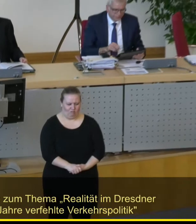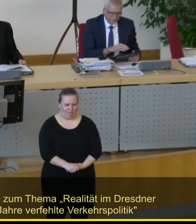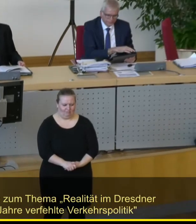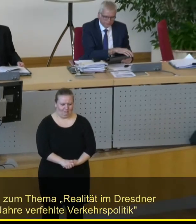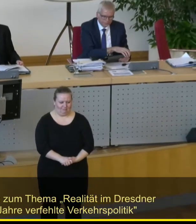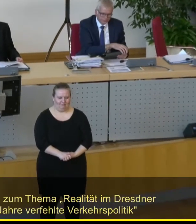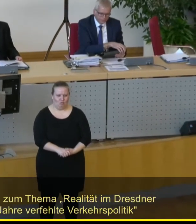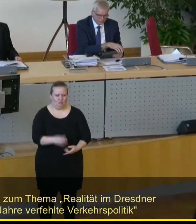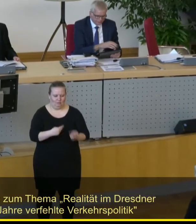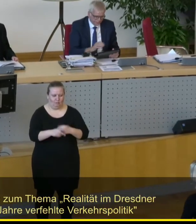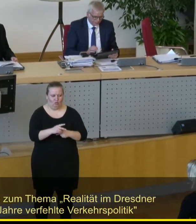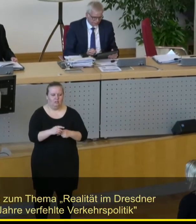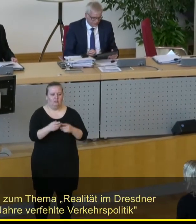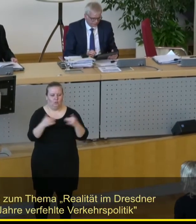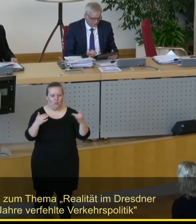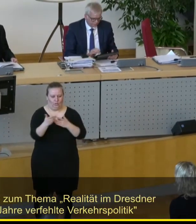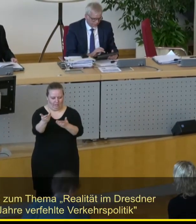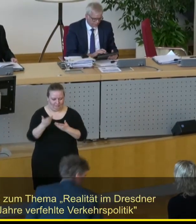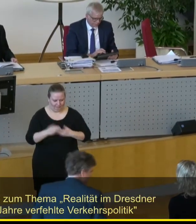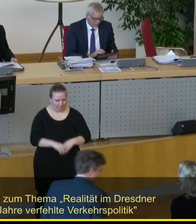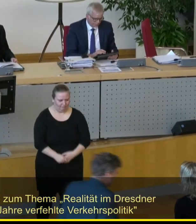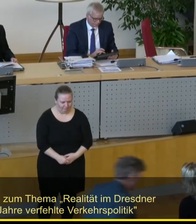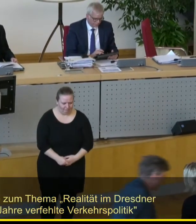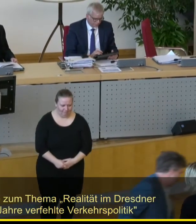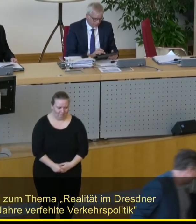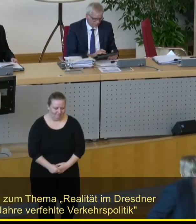Als nächstes ist Bündnis 90. die Grünen mit Herrn Löser in der Reihe.